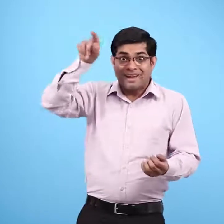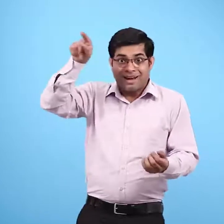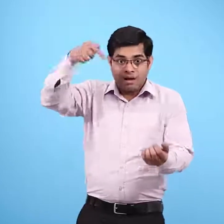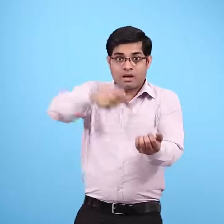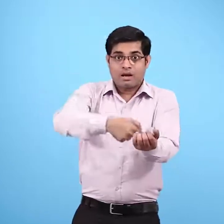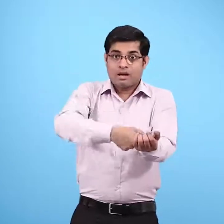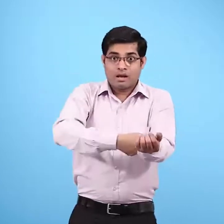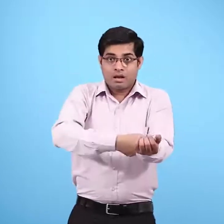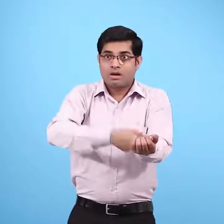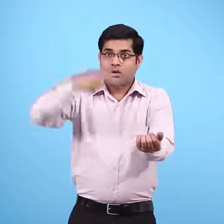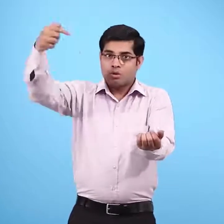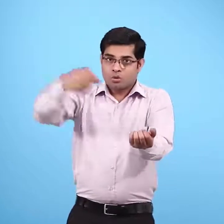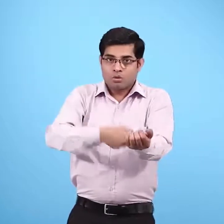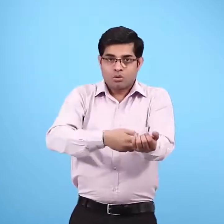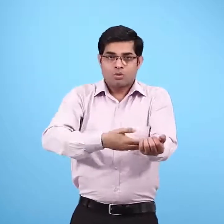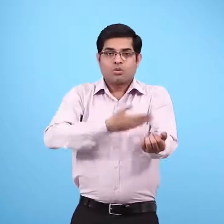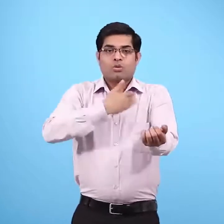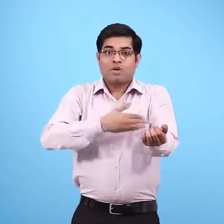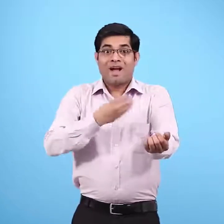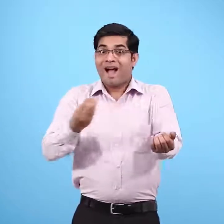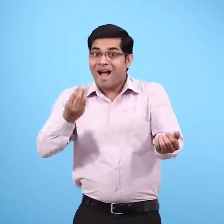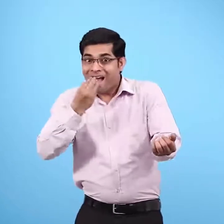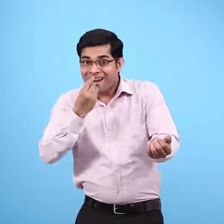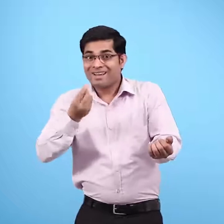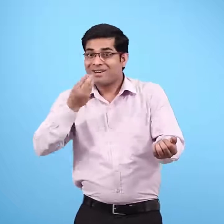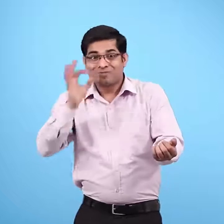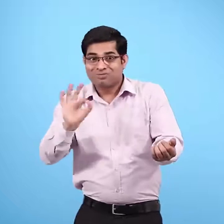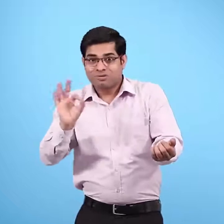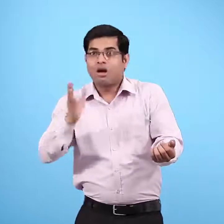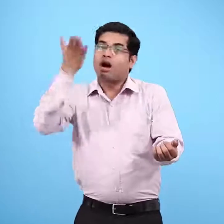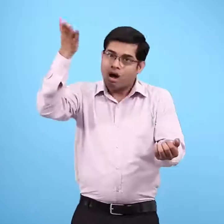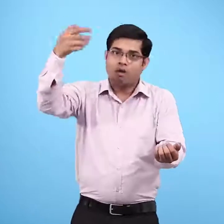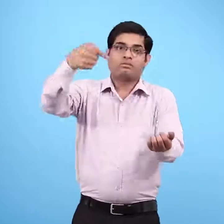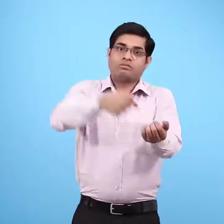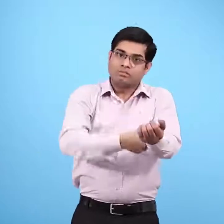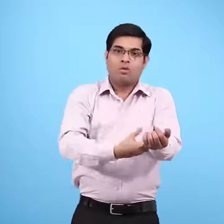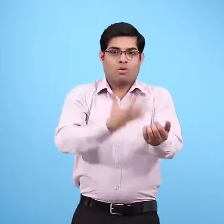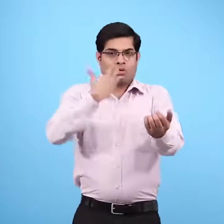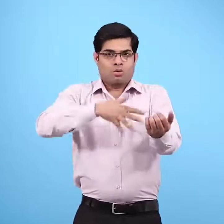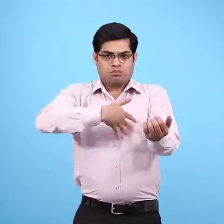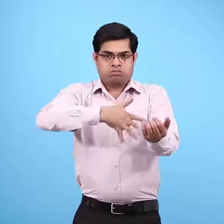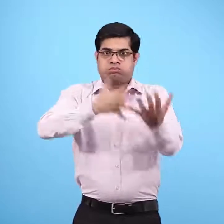ग्लुकोस चढ़ाने से बिना खाए पिये तुम्हें जल्दी ताकत मिल जाएगी और हिम्मत भी